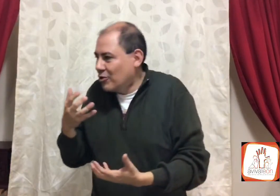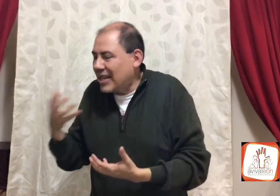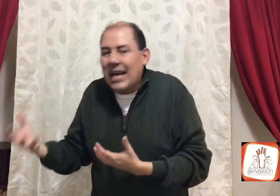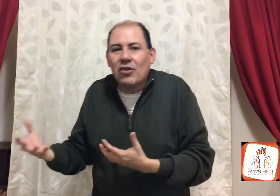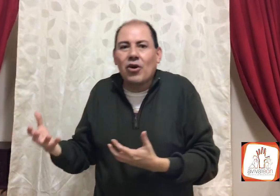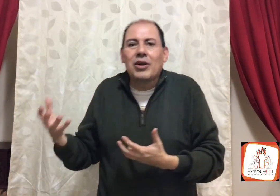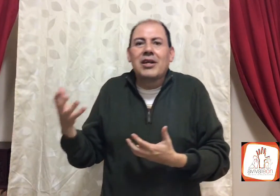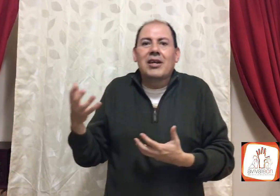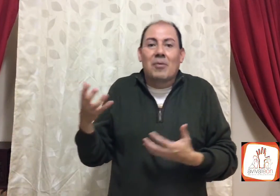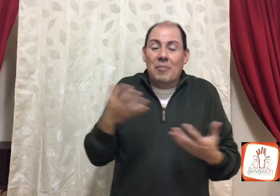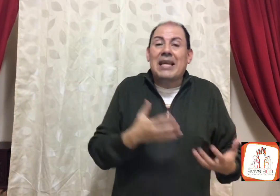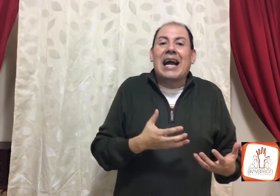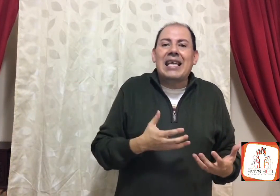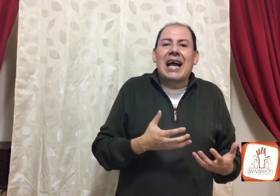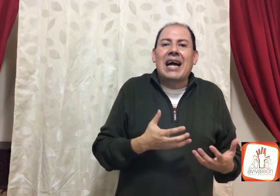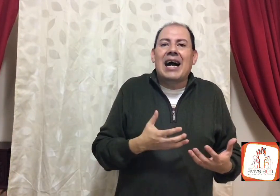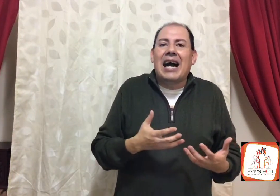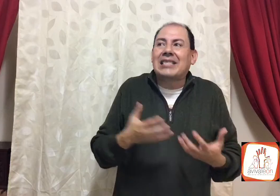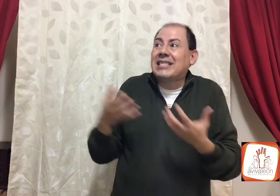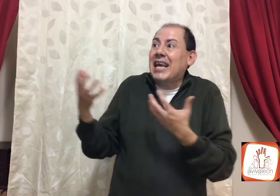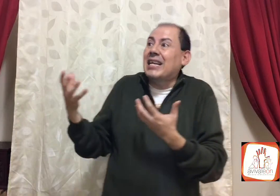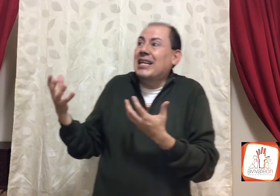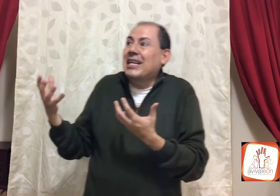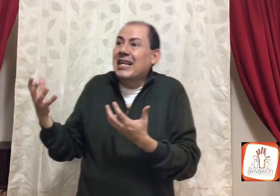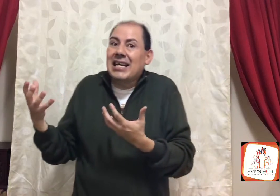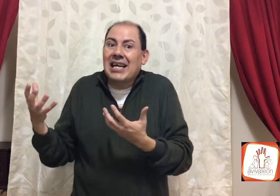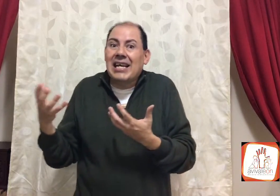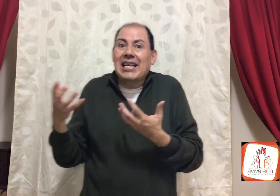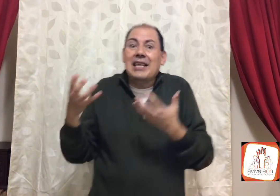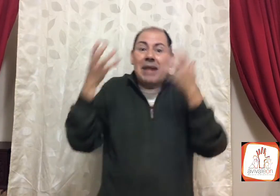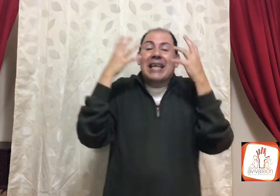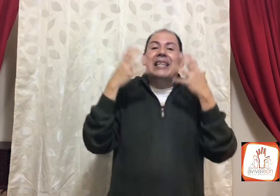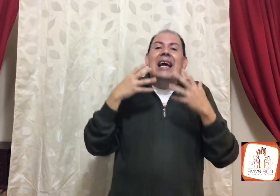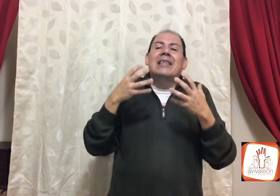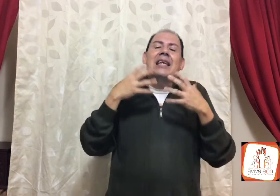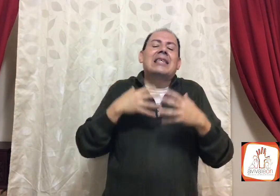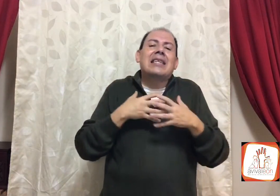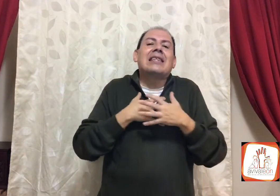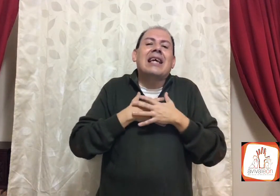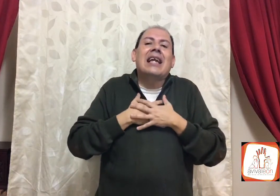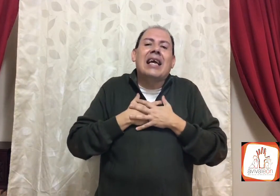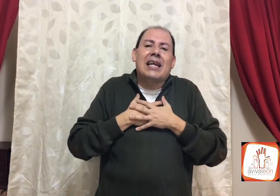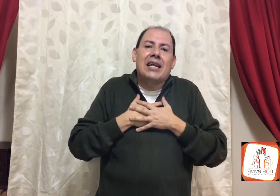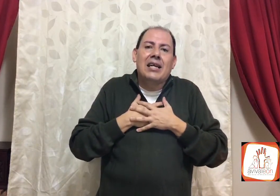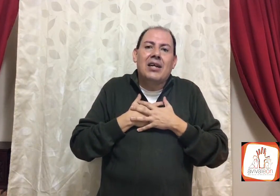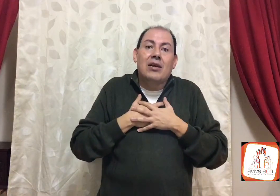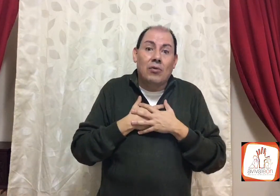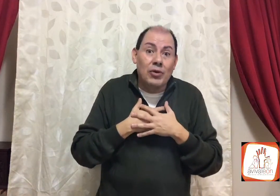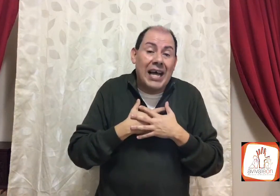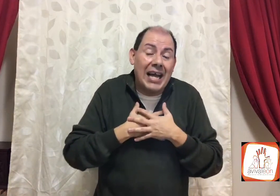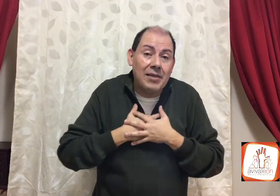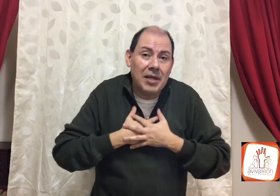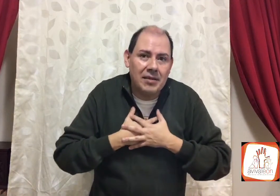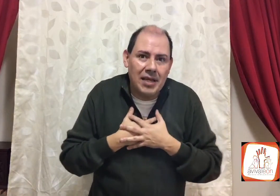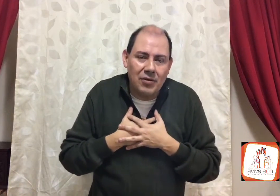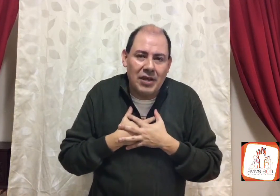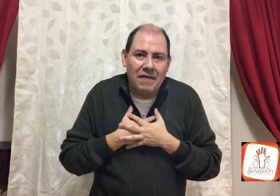buscando, como Micaía, hacer, imaginarte, y hacerte creer, una gran mentira, y una